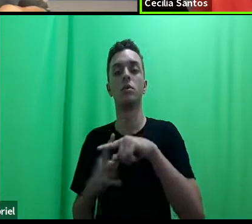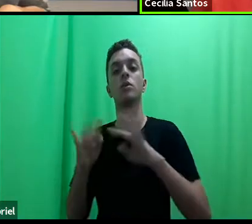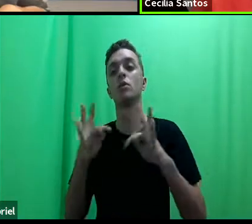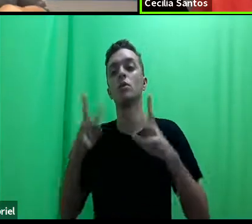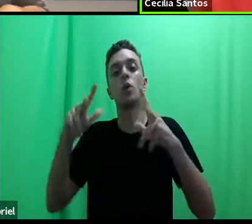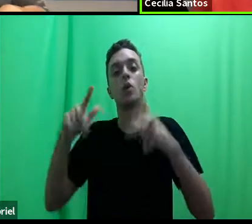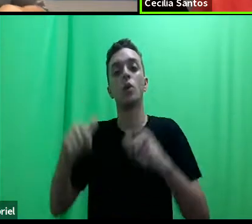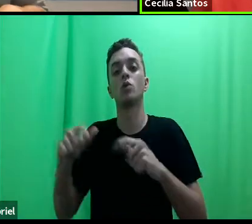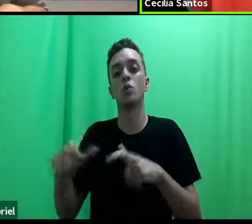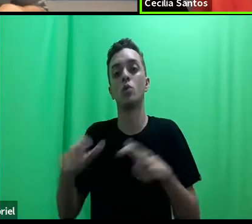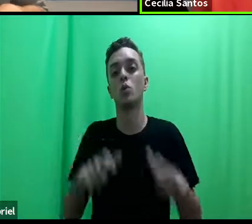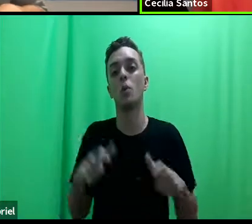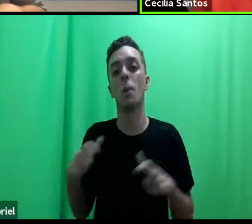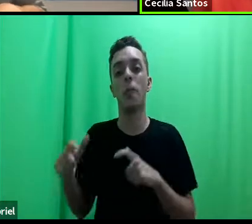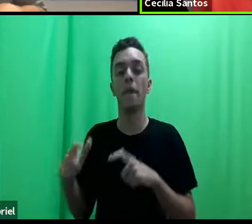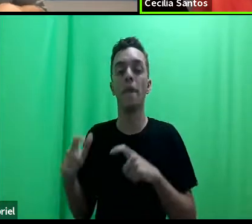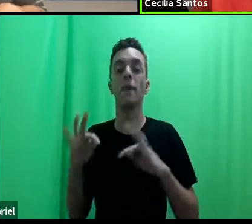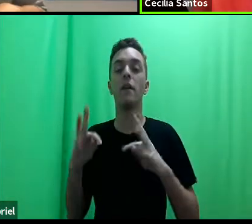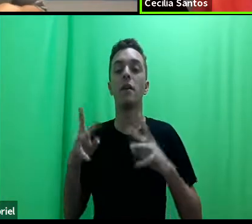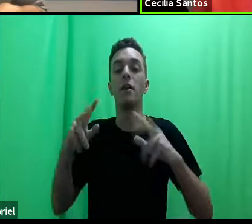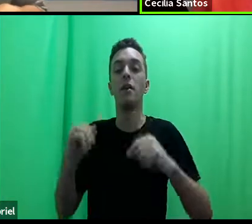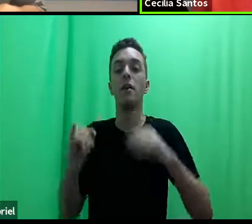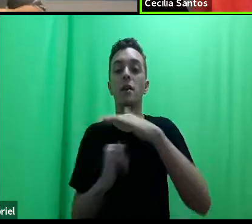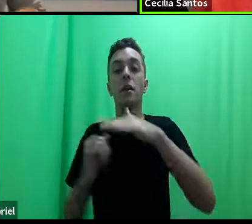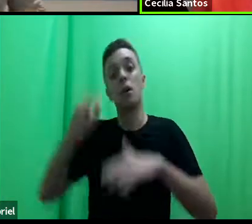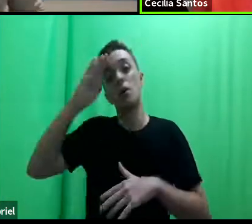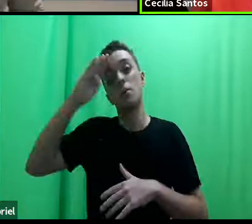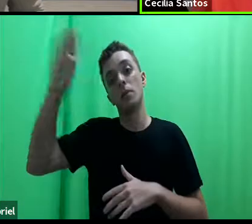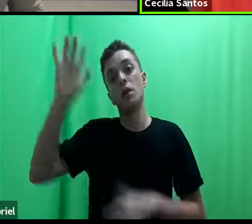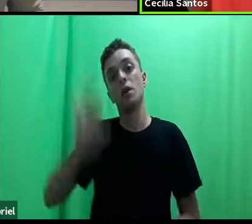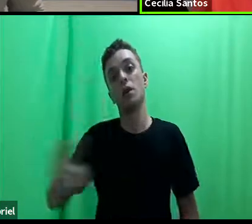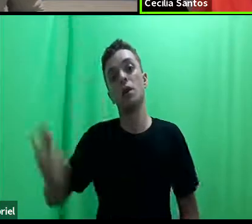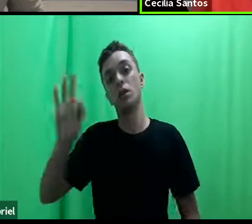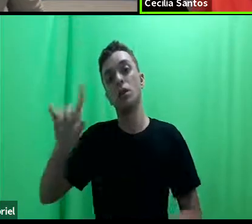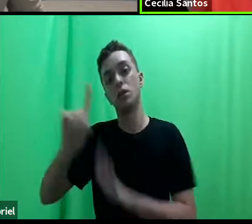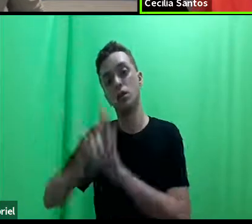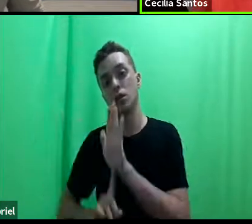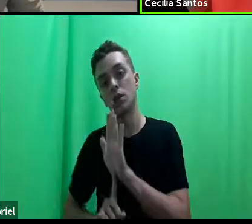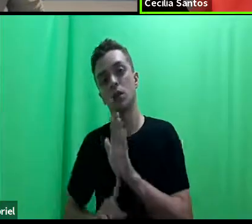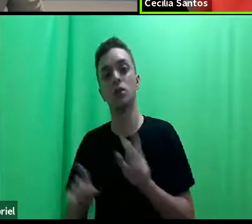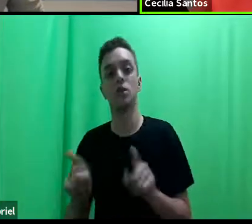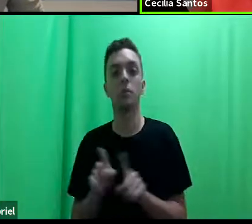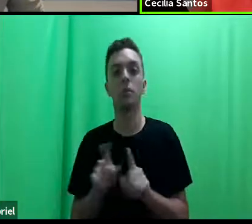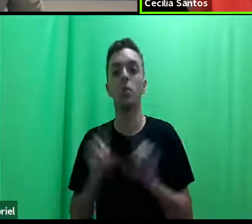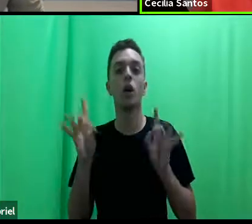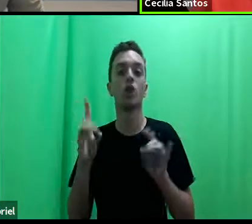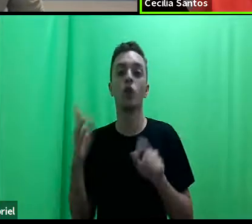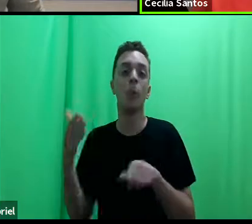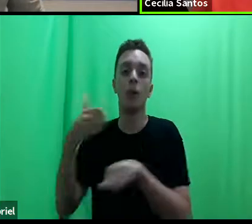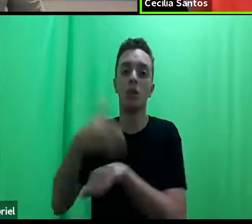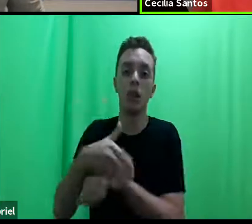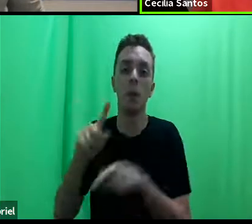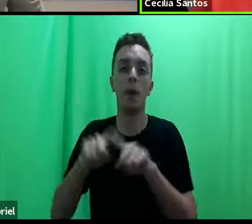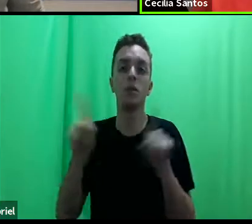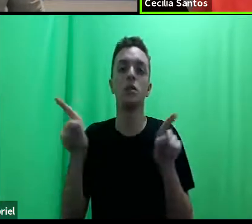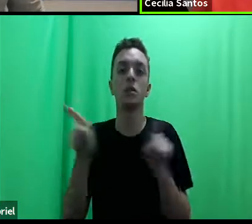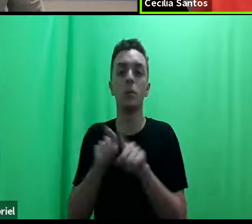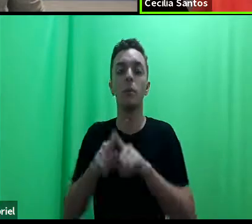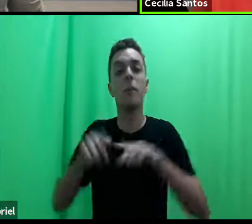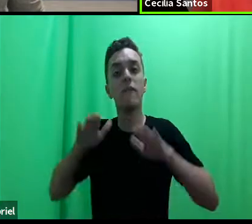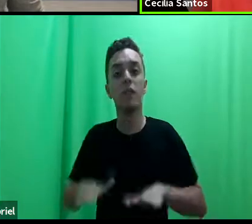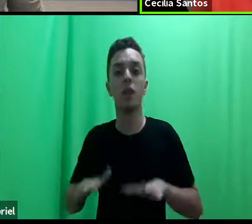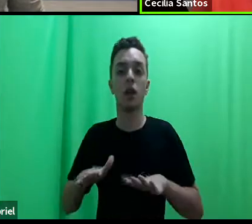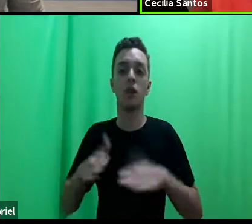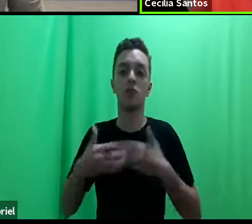espaços, inclusive nas faculdades de direito, não só para entrar na faculdade, mas também ao longo dos